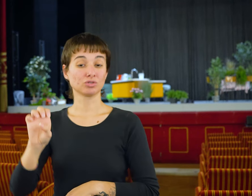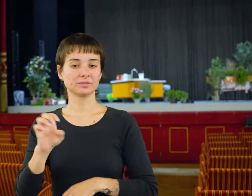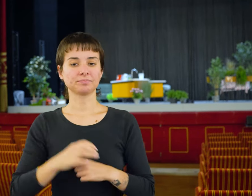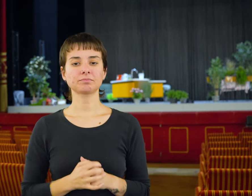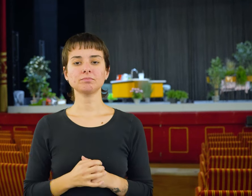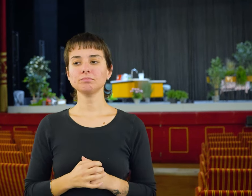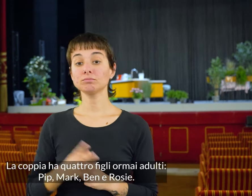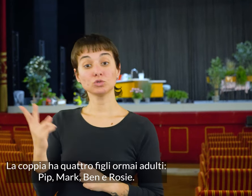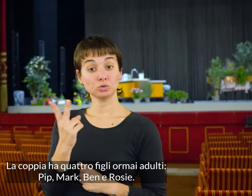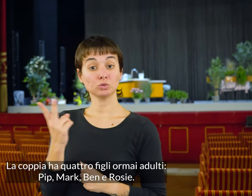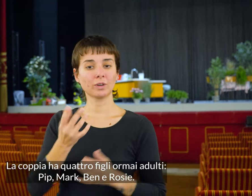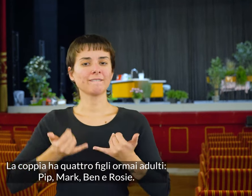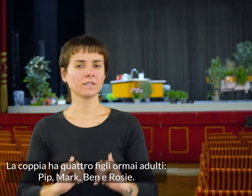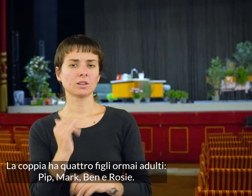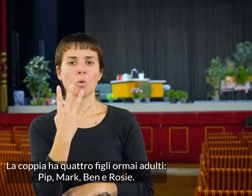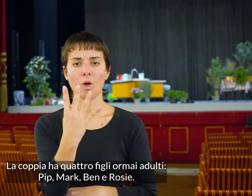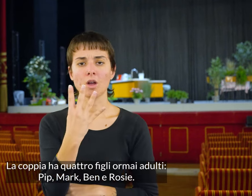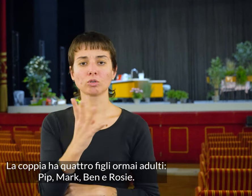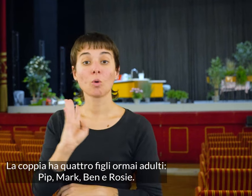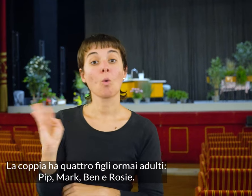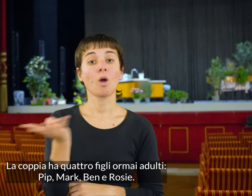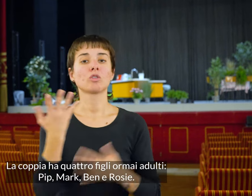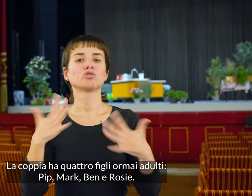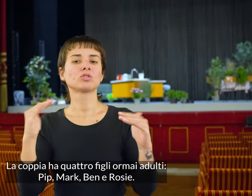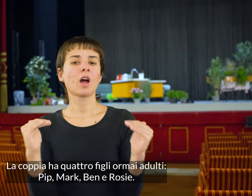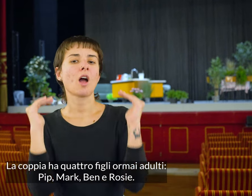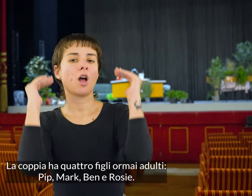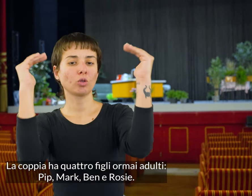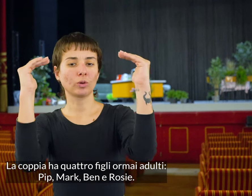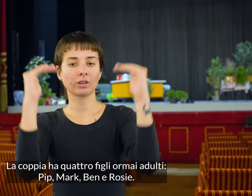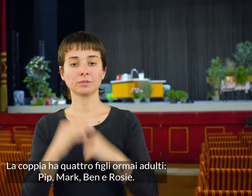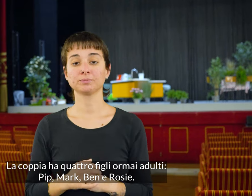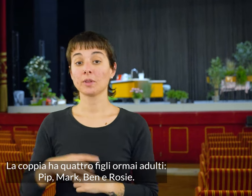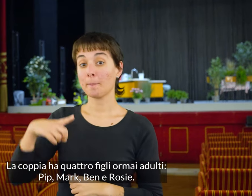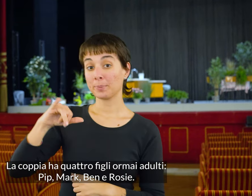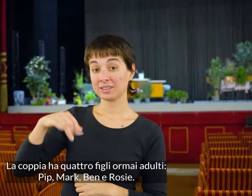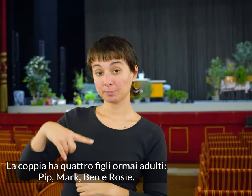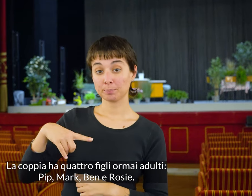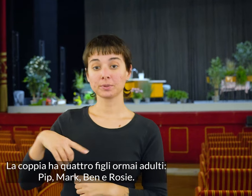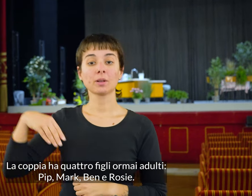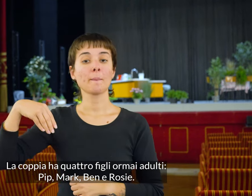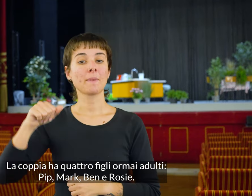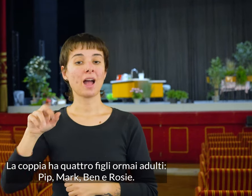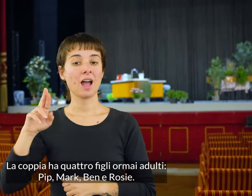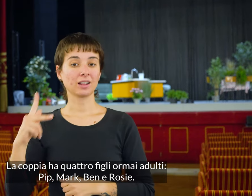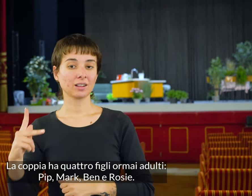La coppia ha quattro figli ormai adulti, Pip, Mark,